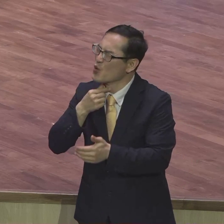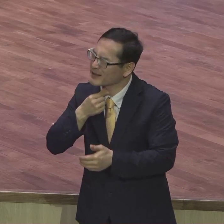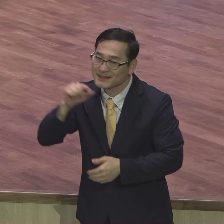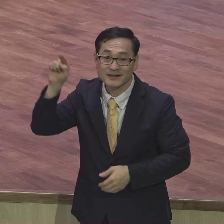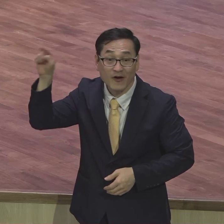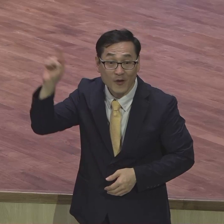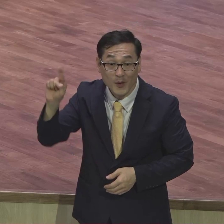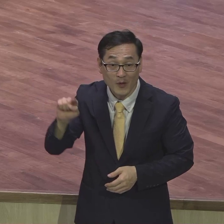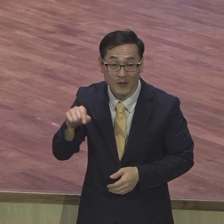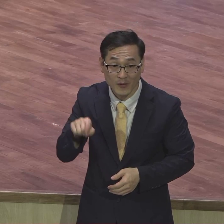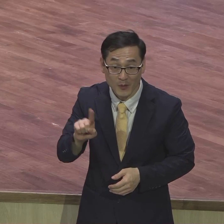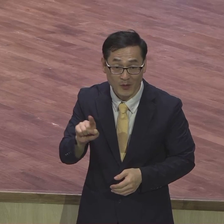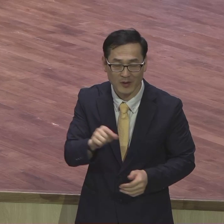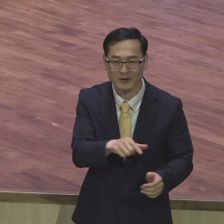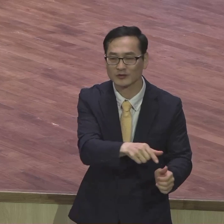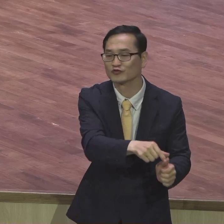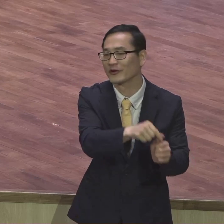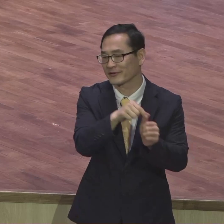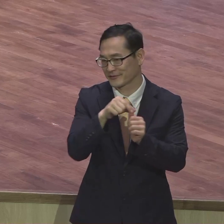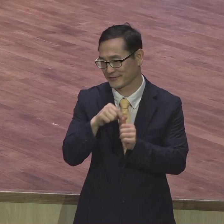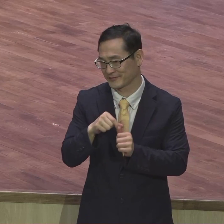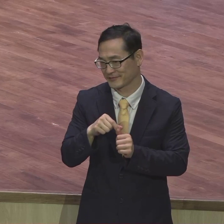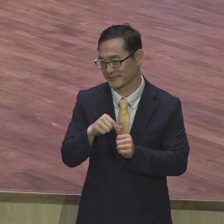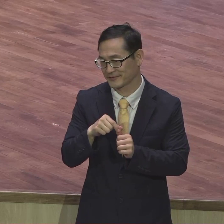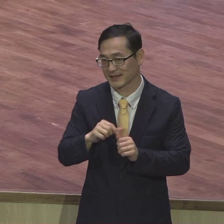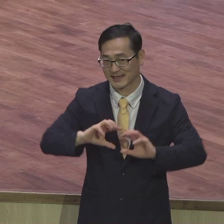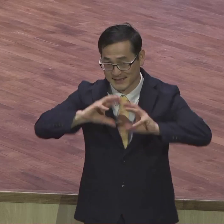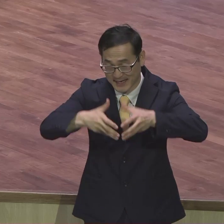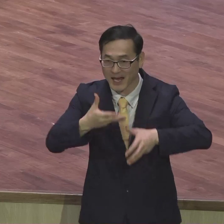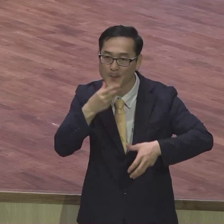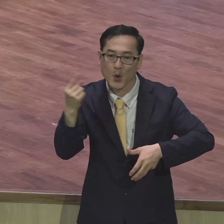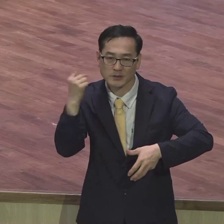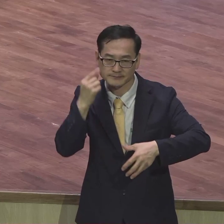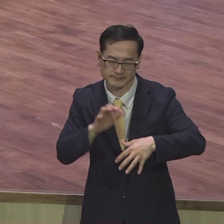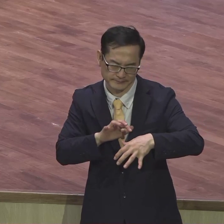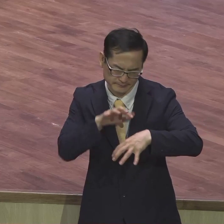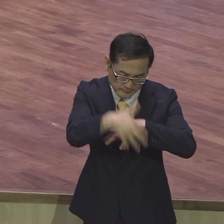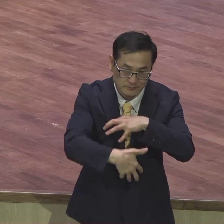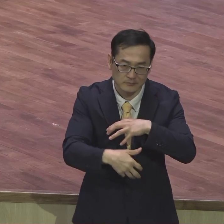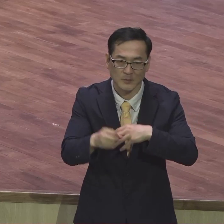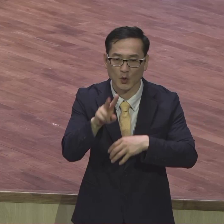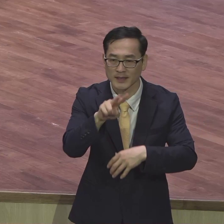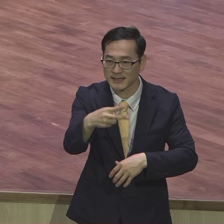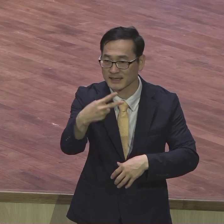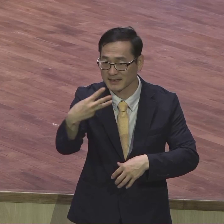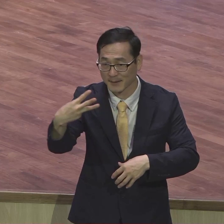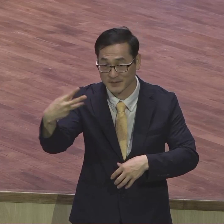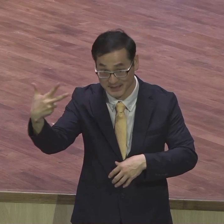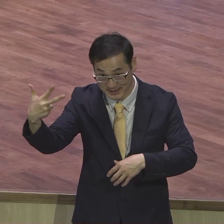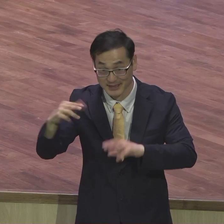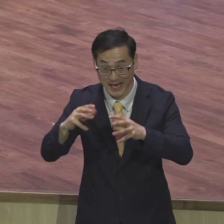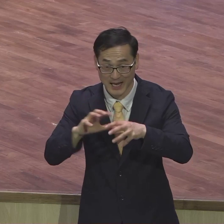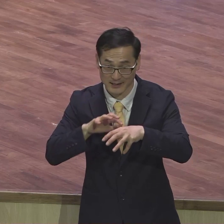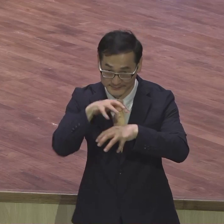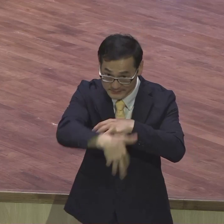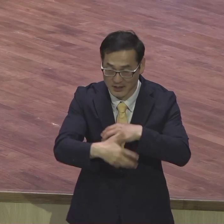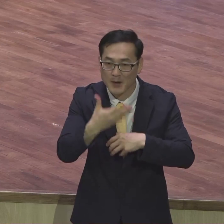세계보고마에요. 2, 3, 7 나라 보고마. 아멘. 그러니까 하나님이